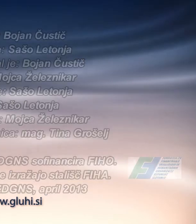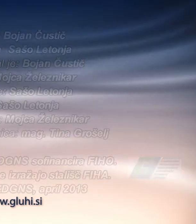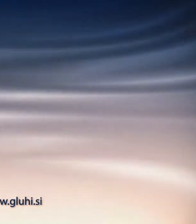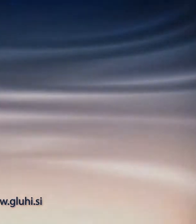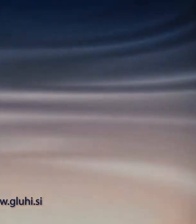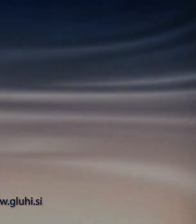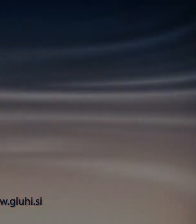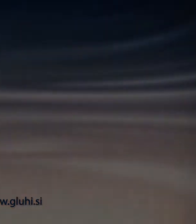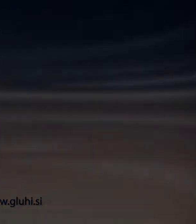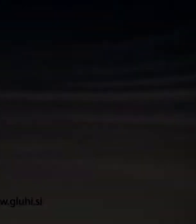Hvala pozornost.